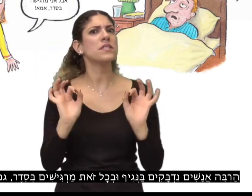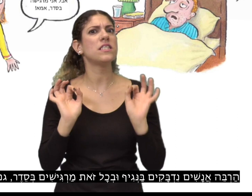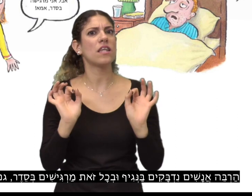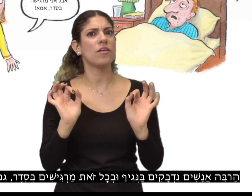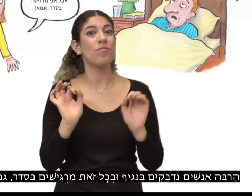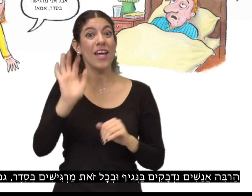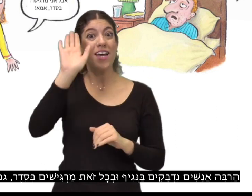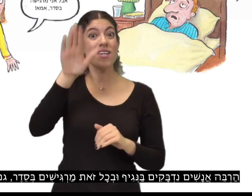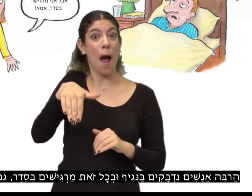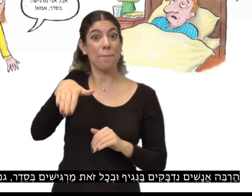גם ילדים.